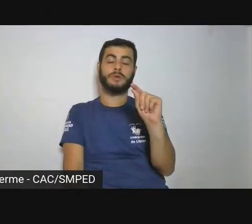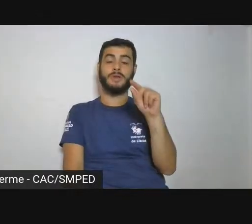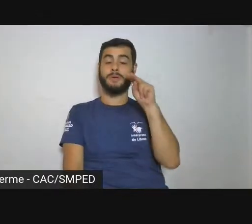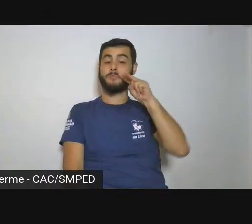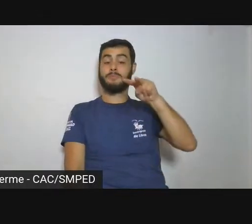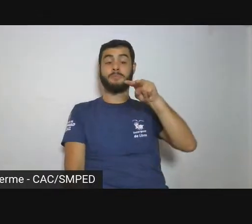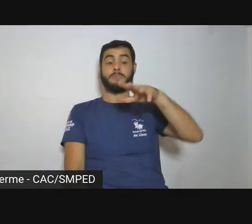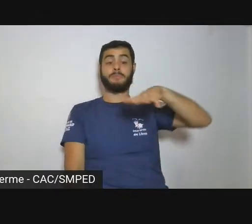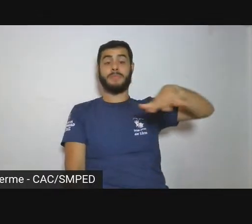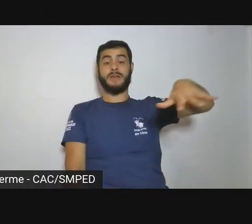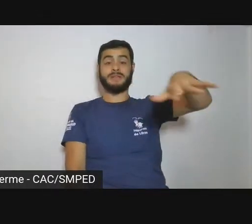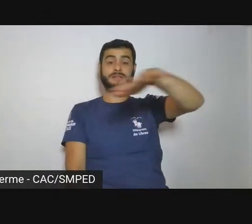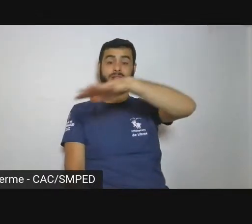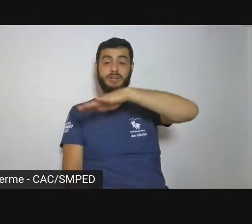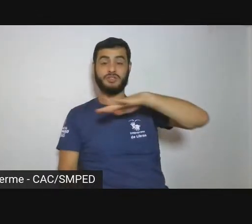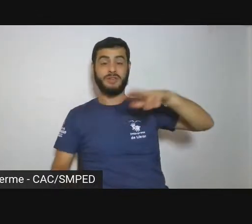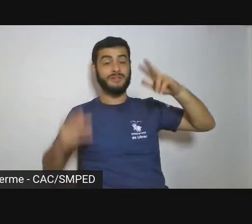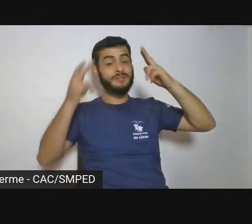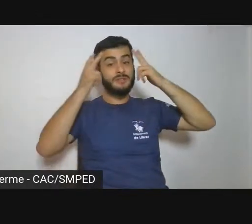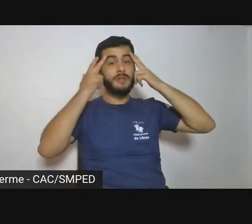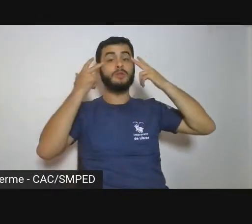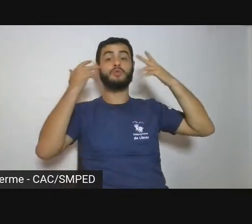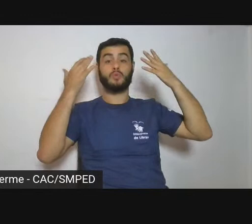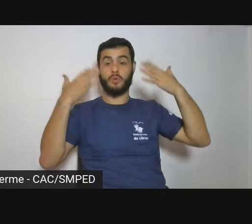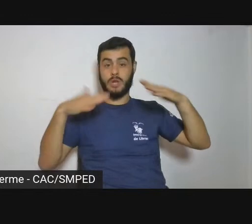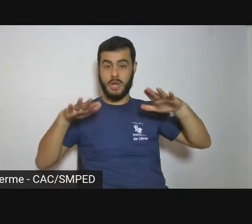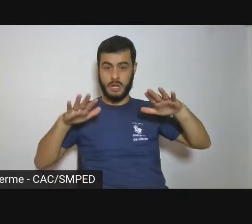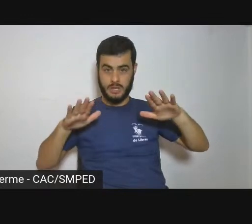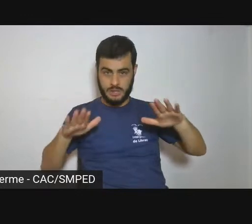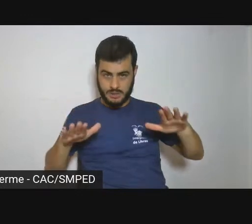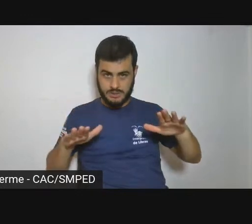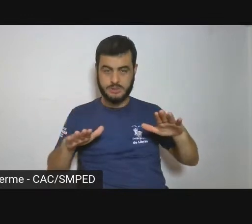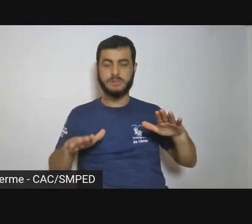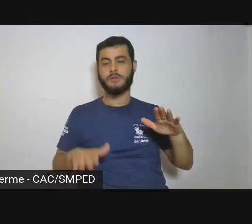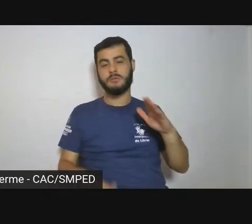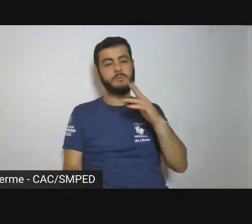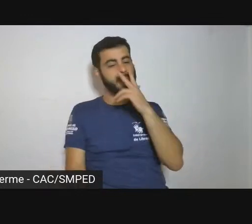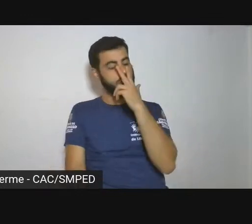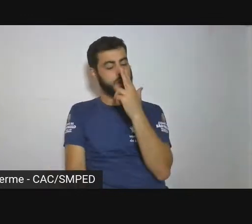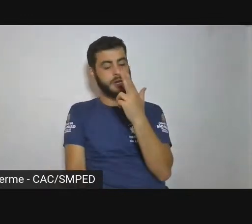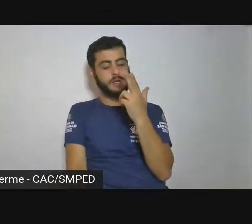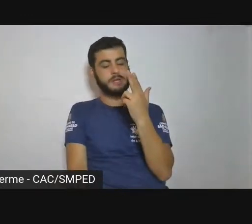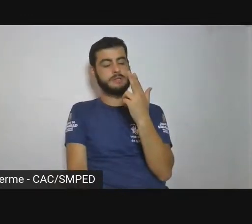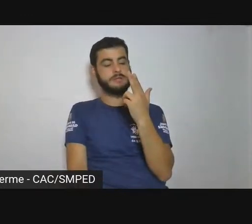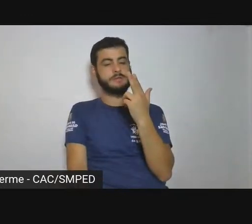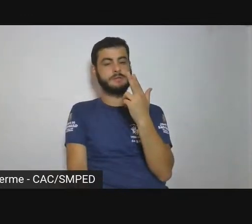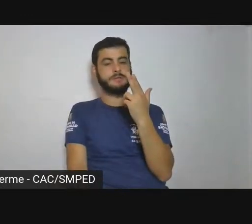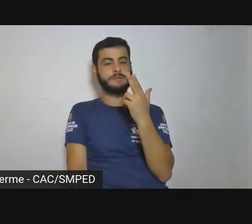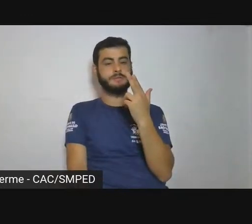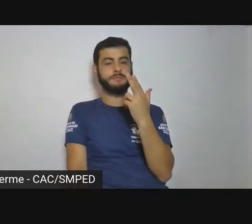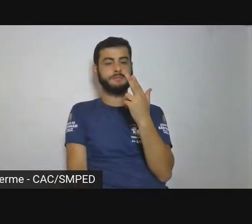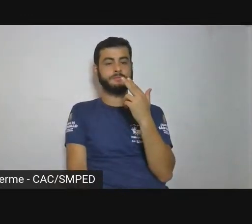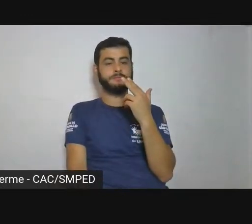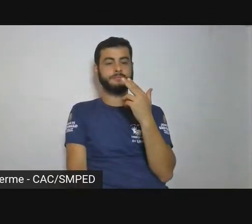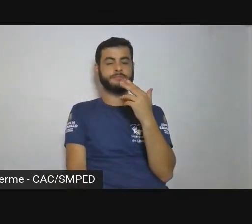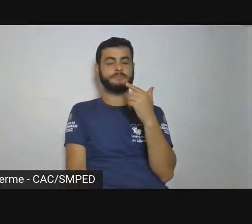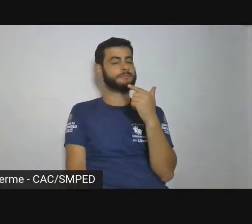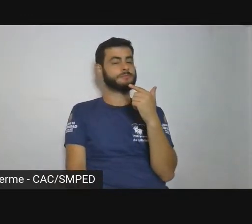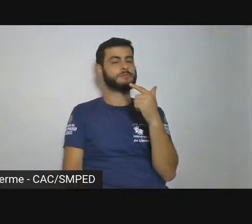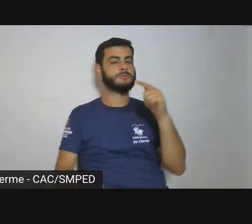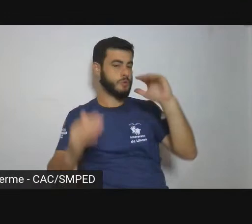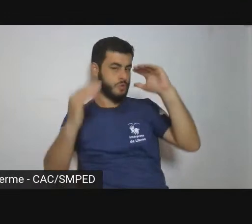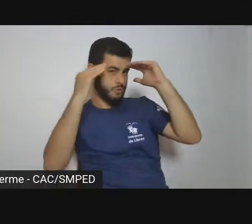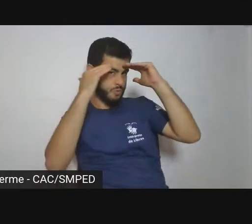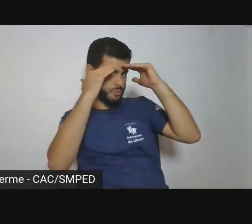naturalistas, paisagens que são com uma certa fidelidade ao referente, mas que